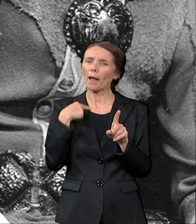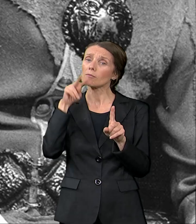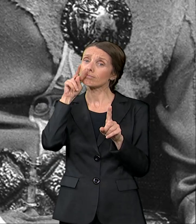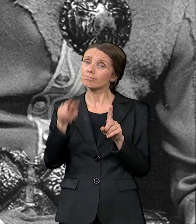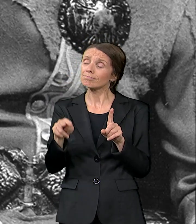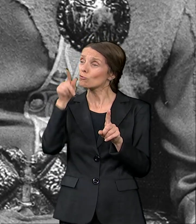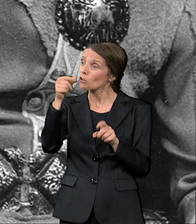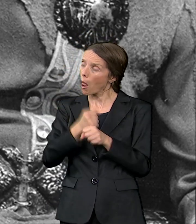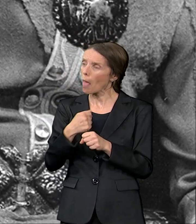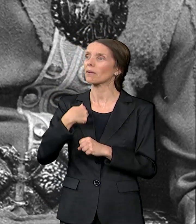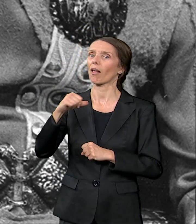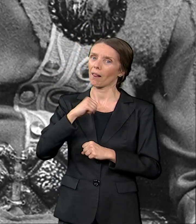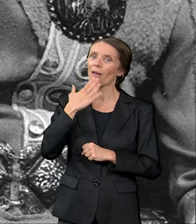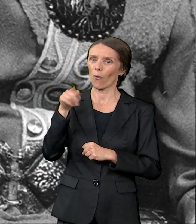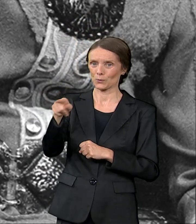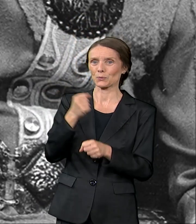ukrasi su bili